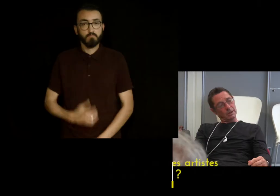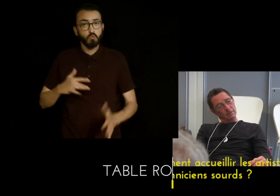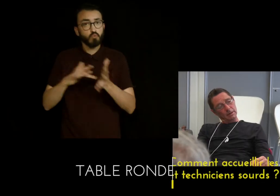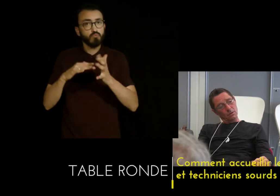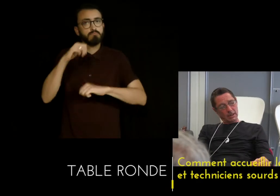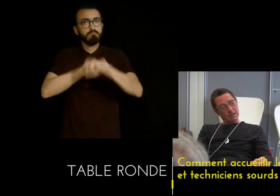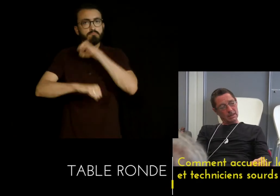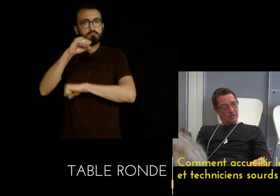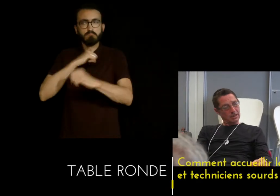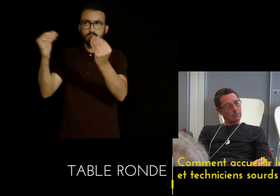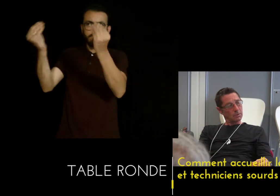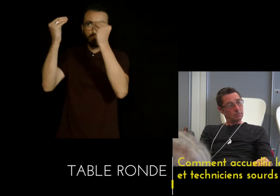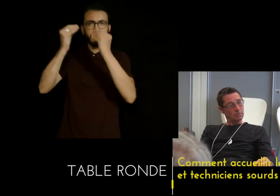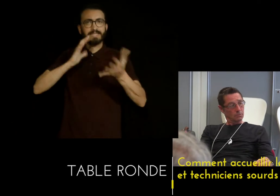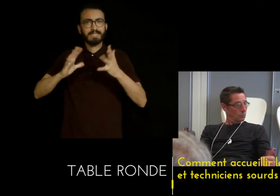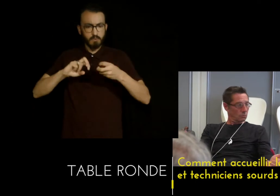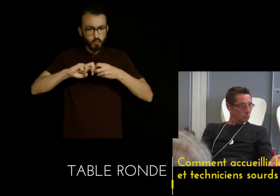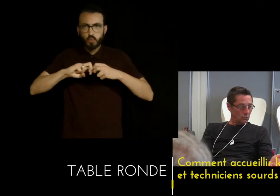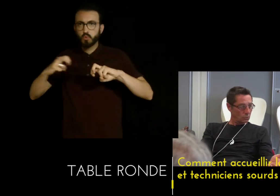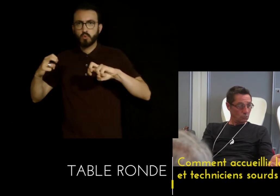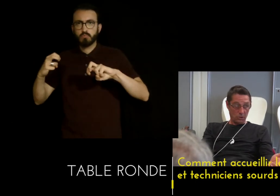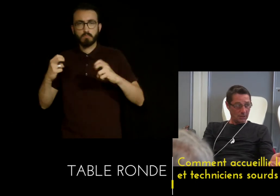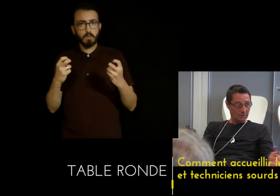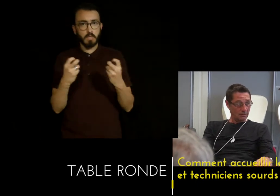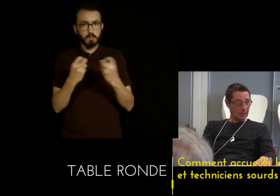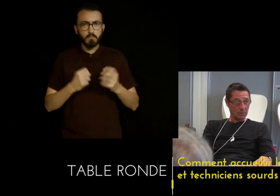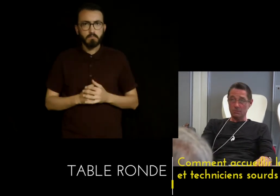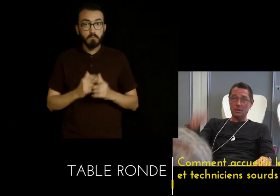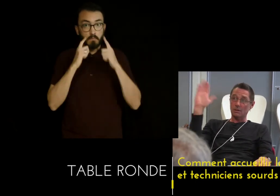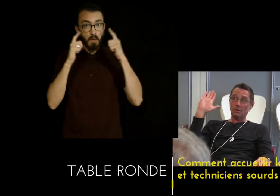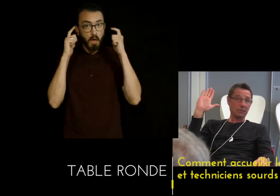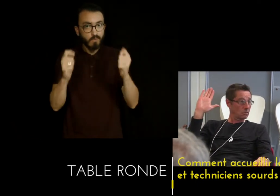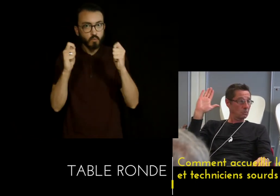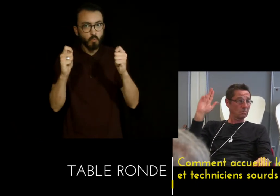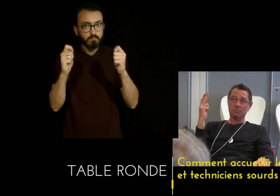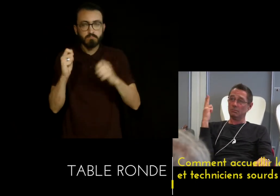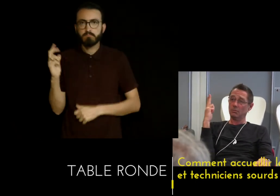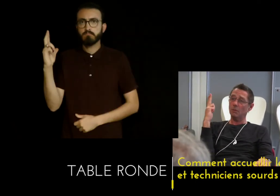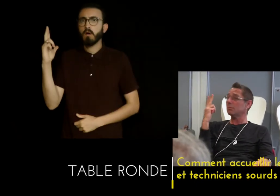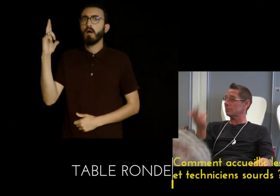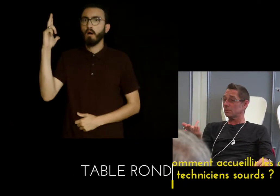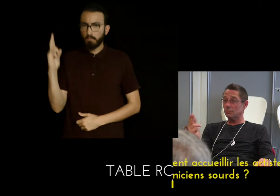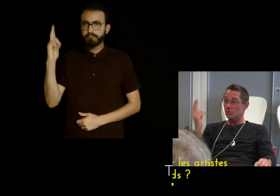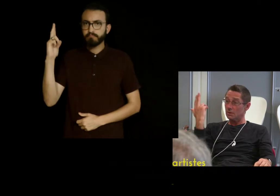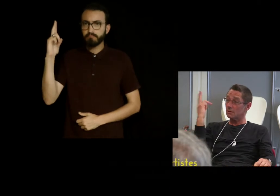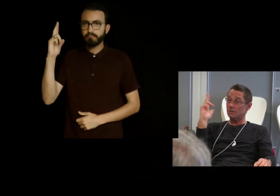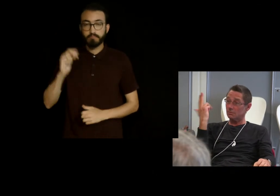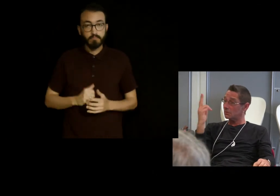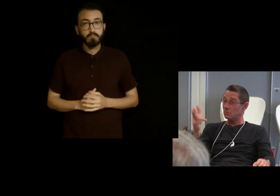avait organisé un système de signes évidemment vous avez fait attention pour les accueils c'est comme